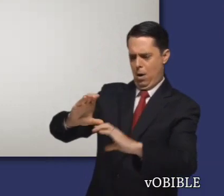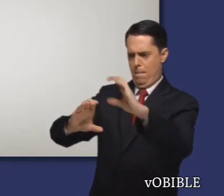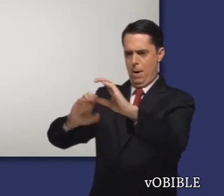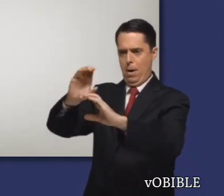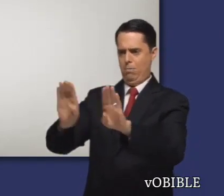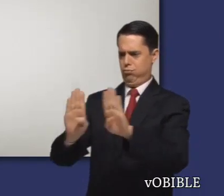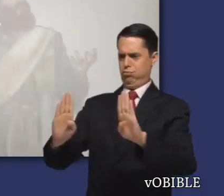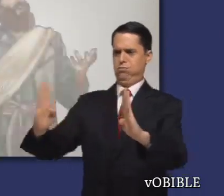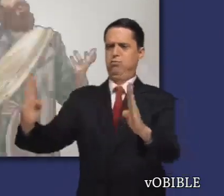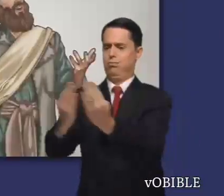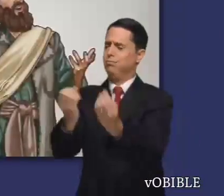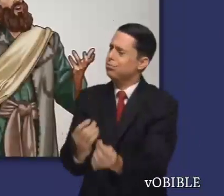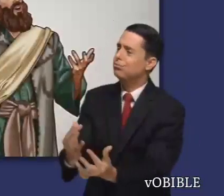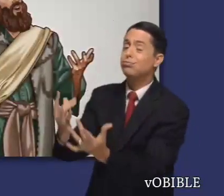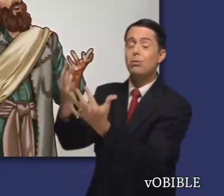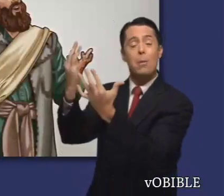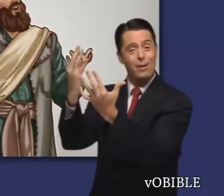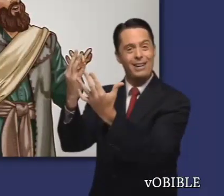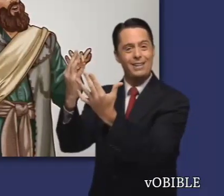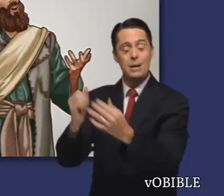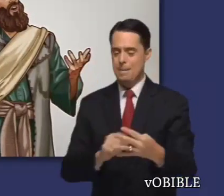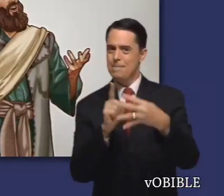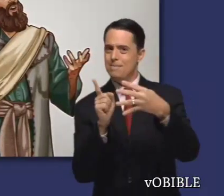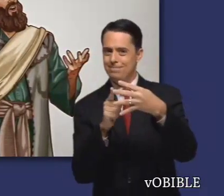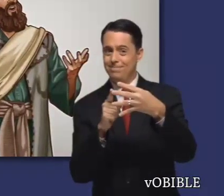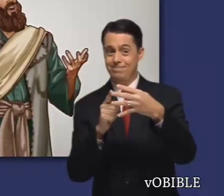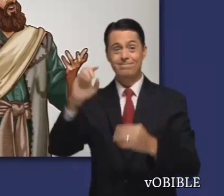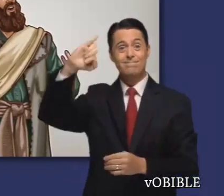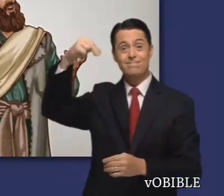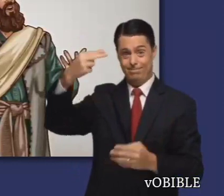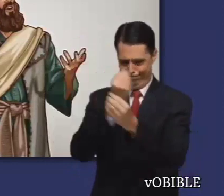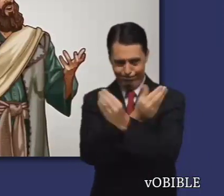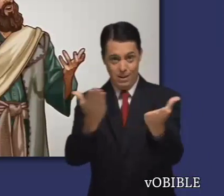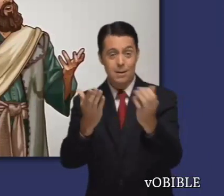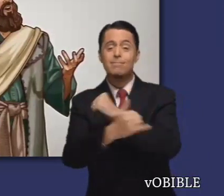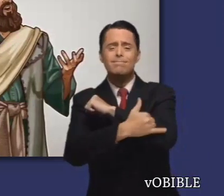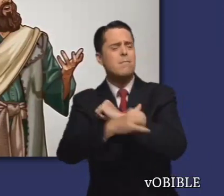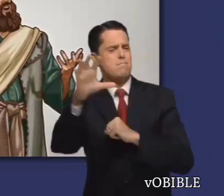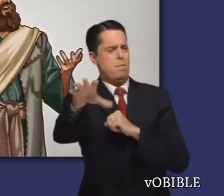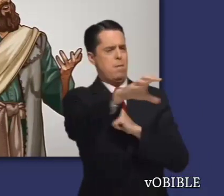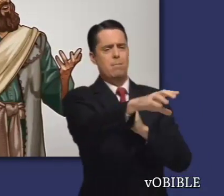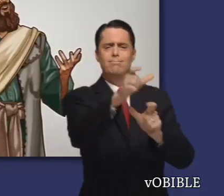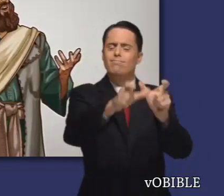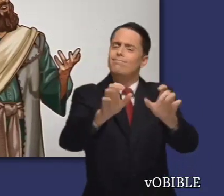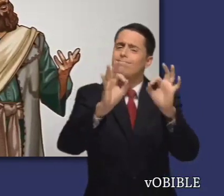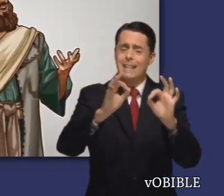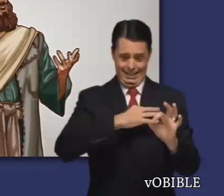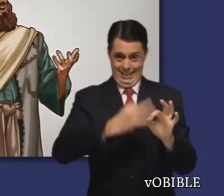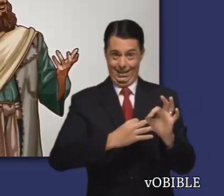En el capítulo 2, hallamos el segundo mensaje inspirado. Jehová promete que mecerá las naciones,